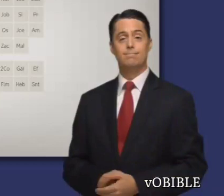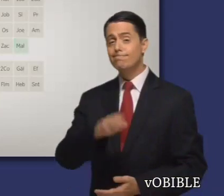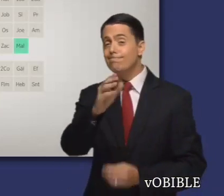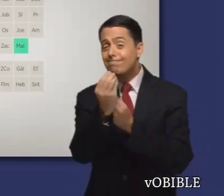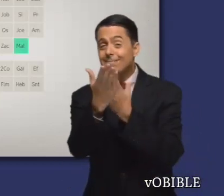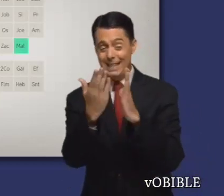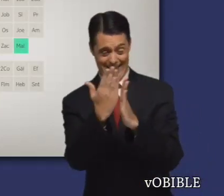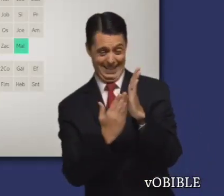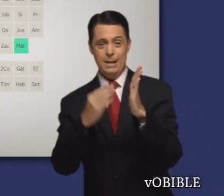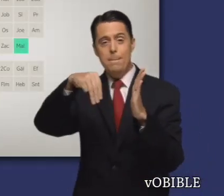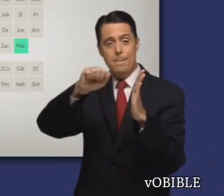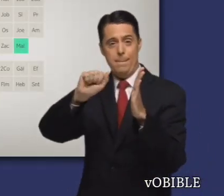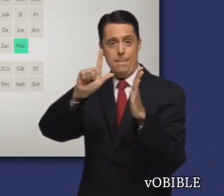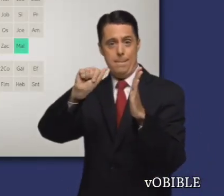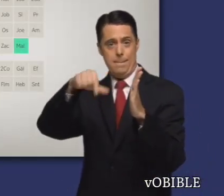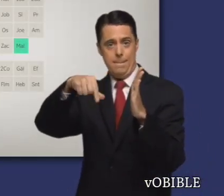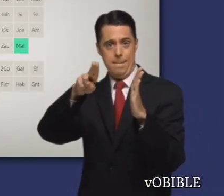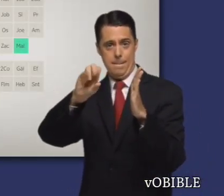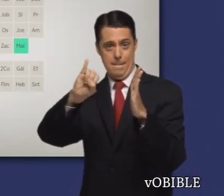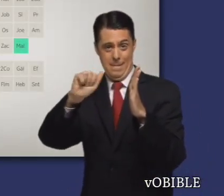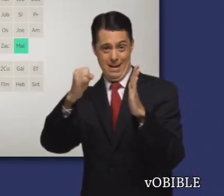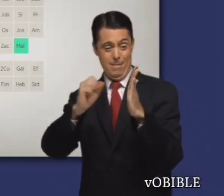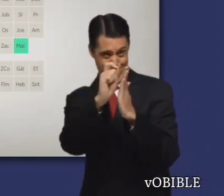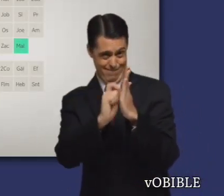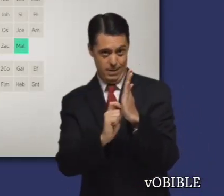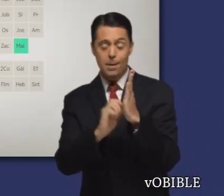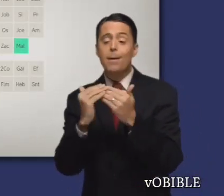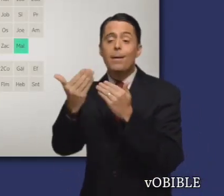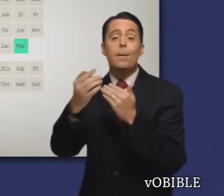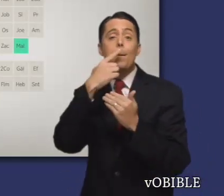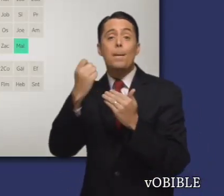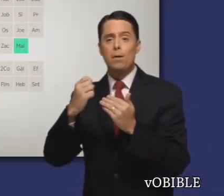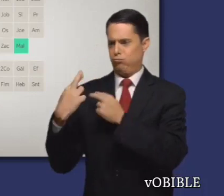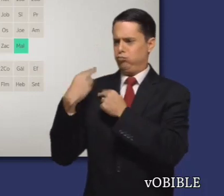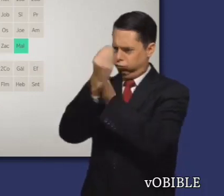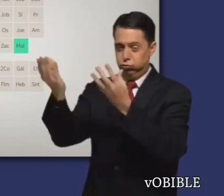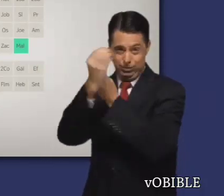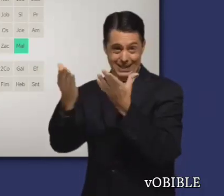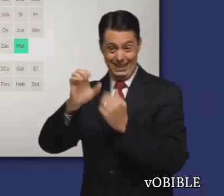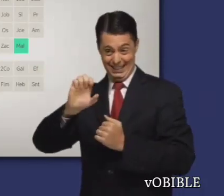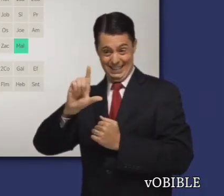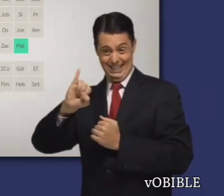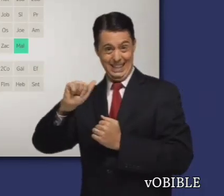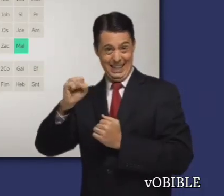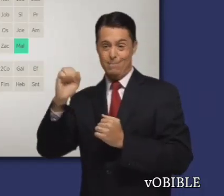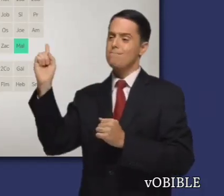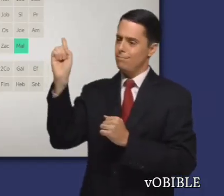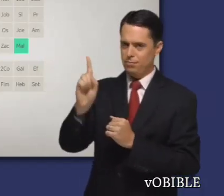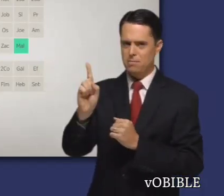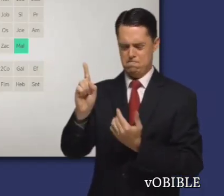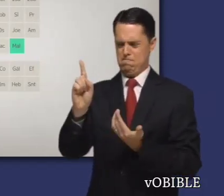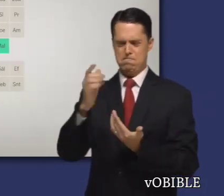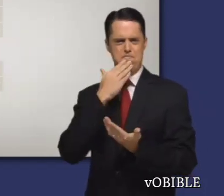En su libro, Malaquías menciona al profeta Elías. Sin embargo, cuando lo escribió, hacía ya mucho tiempo que Elías